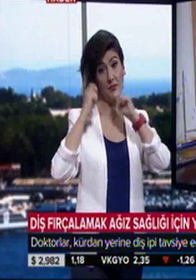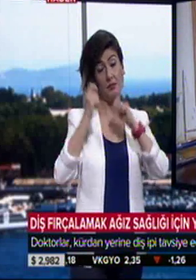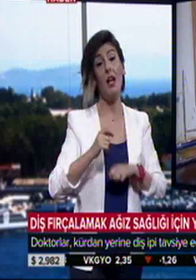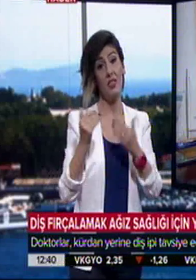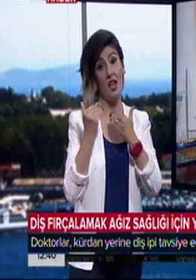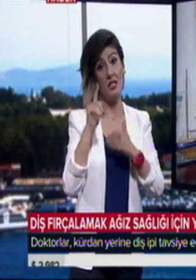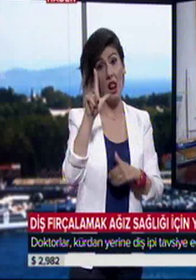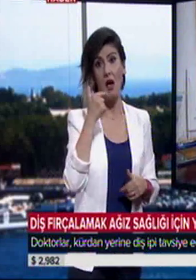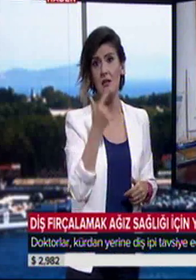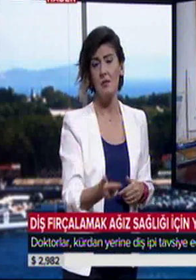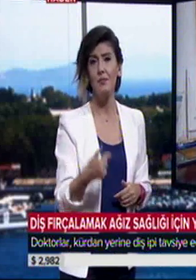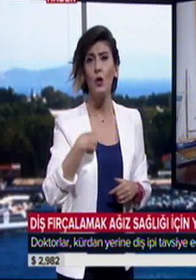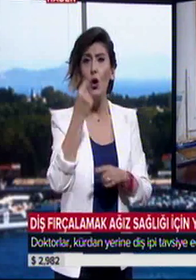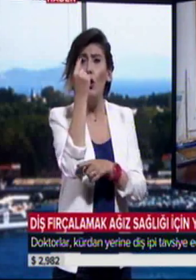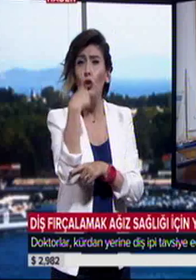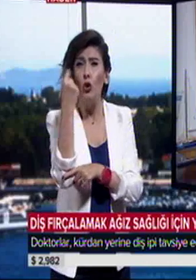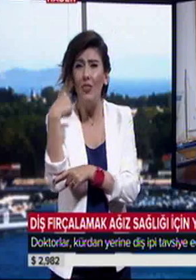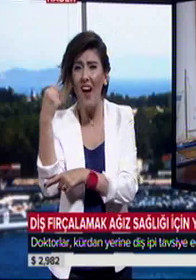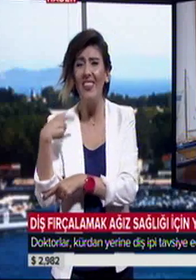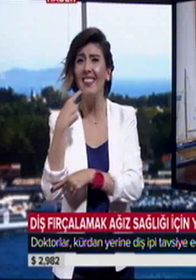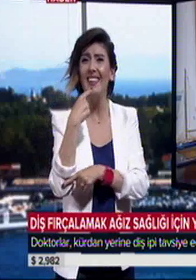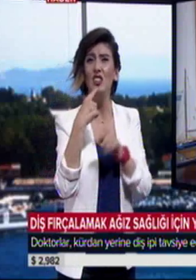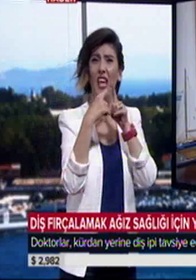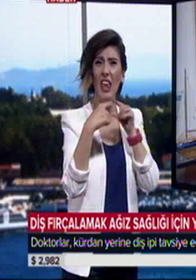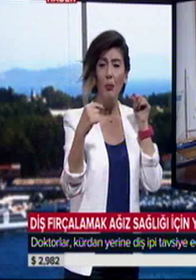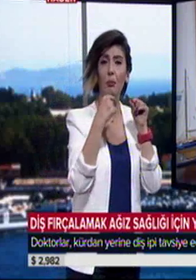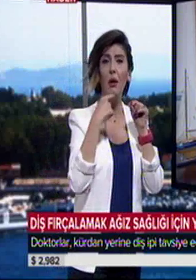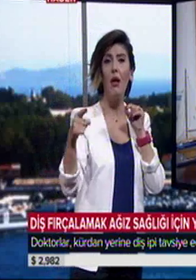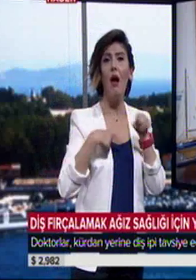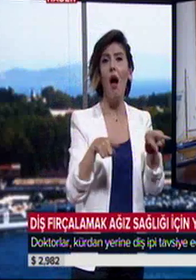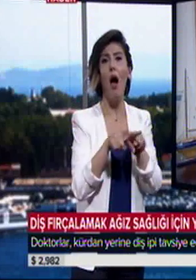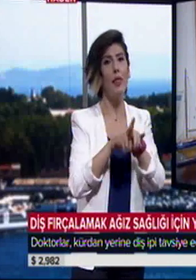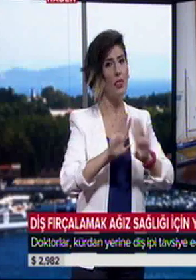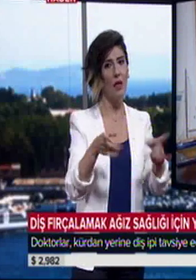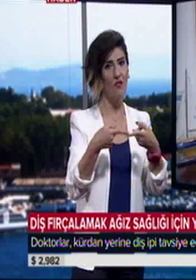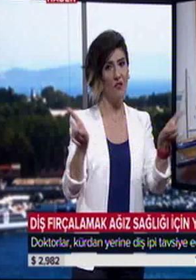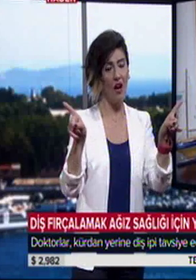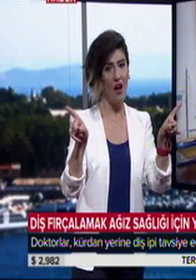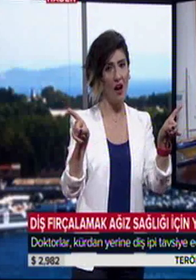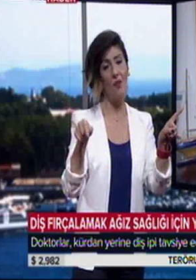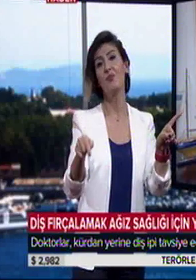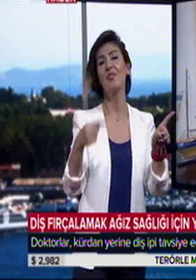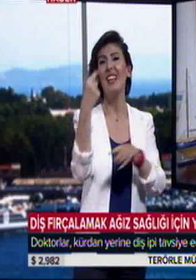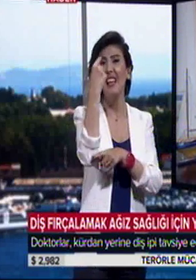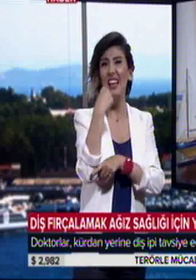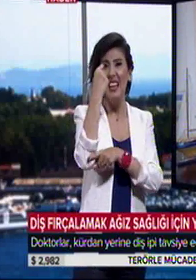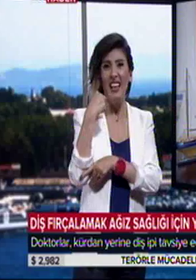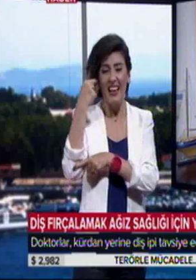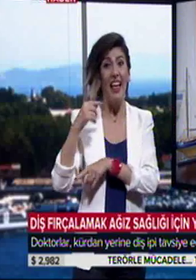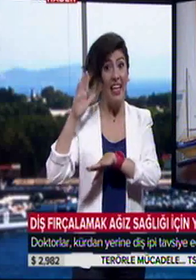gerekiyor. Kürdan diş ipinin yaptığı işi bir kere yapamaz. Bir kısmını yapar ama bir şeylere rağmen yapar. Nereye rağmen?